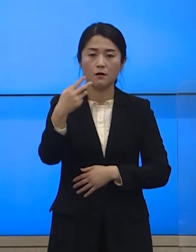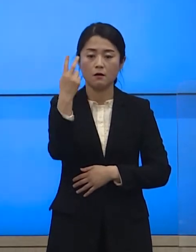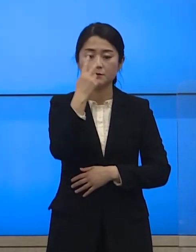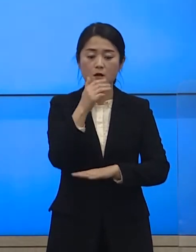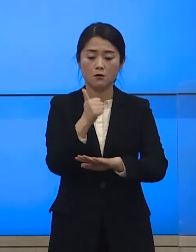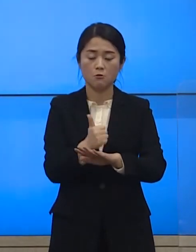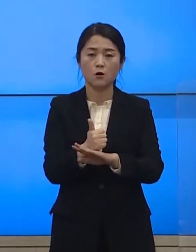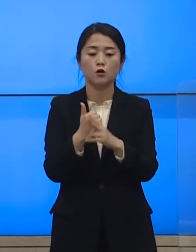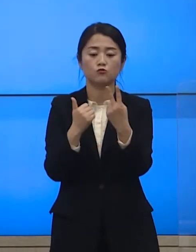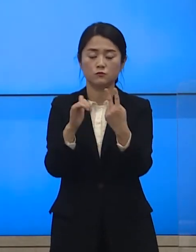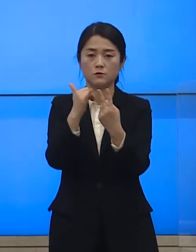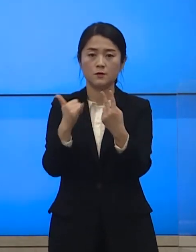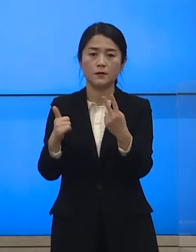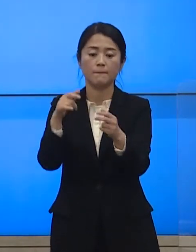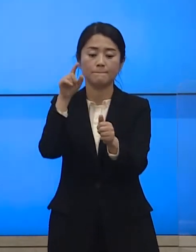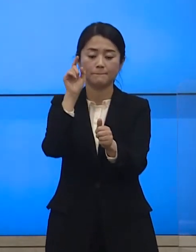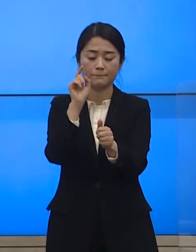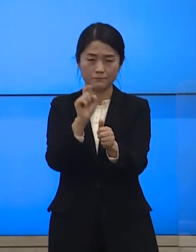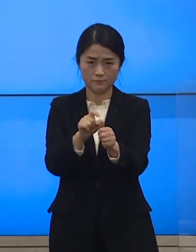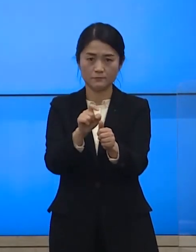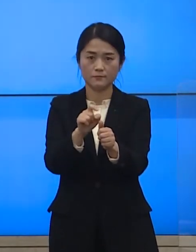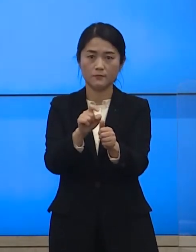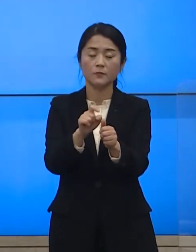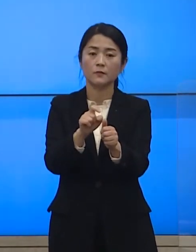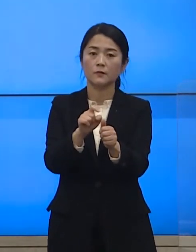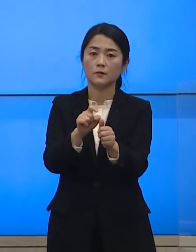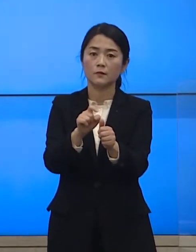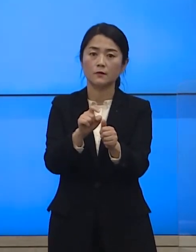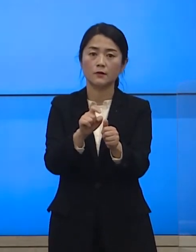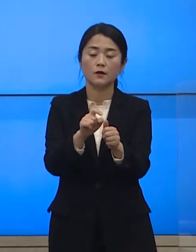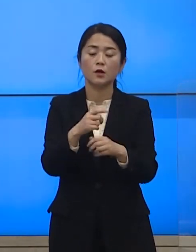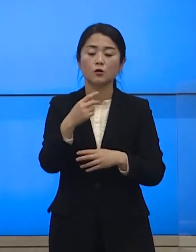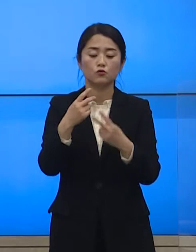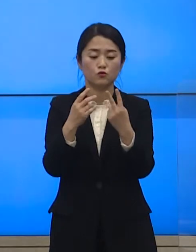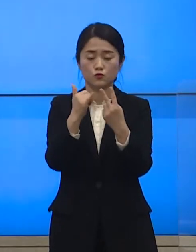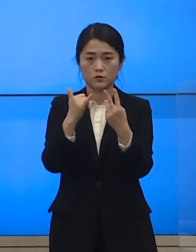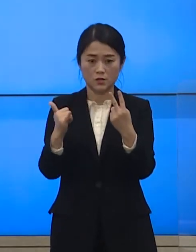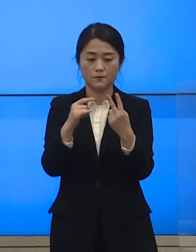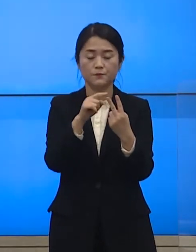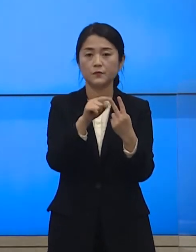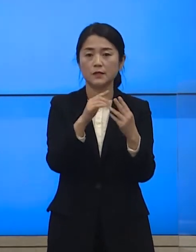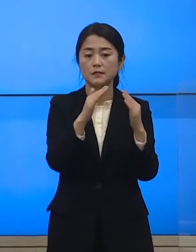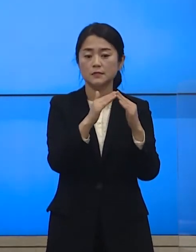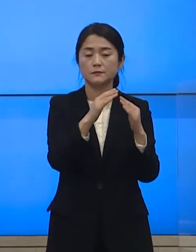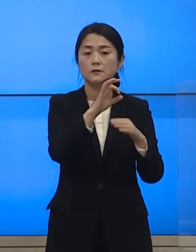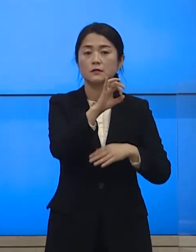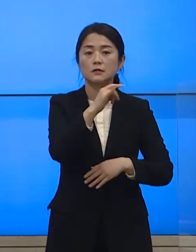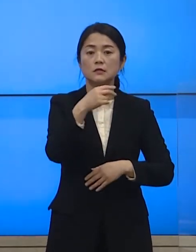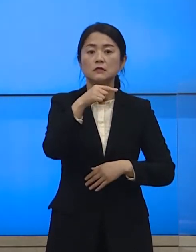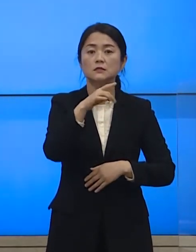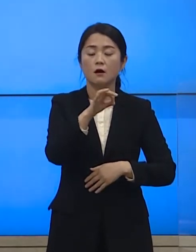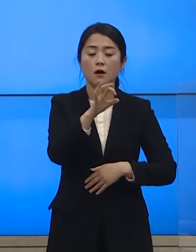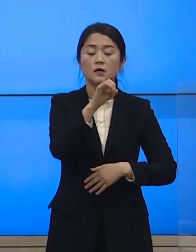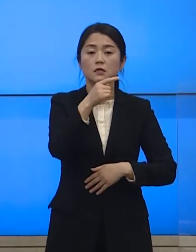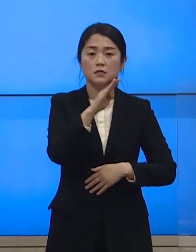2건이 양성으로 판정되었으며 2명 모두 의성읍에 거주하고